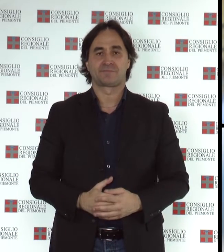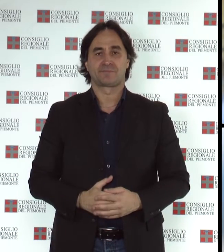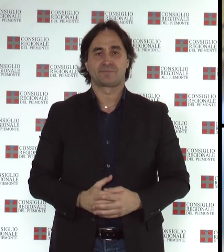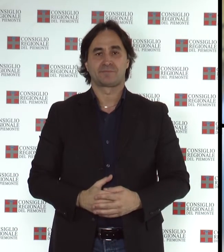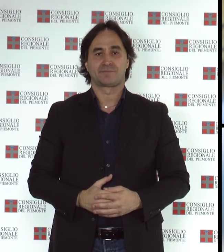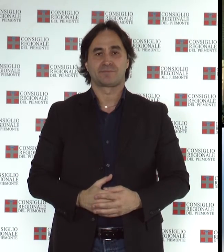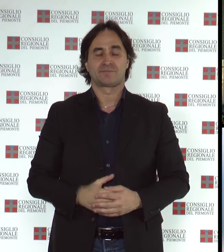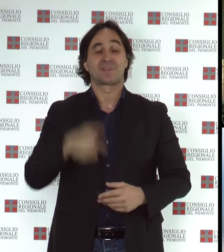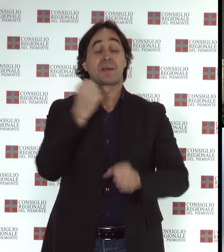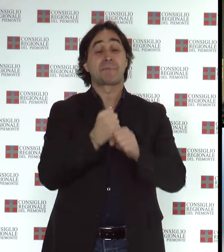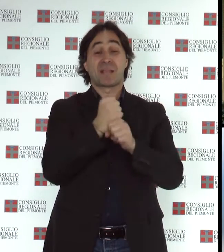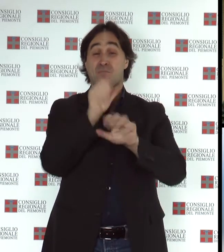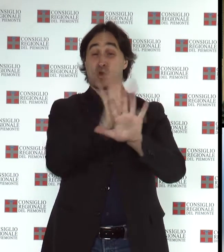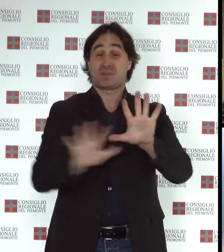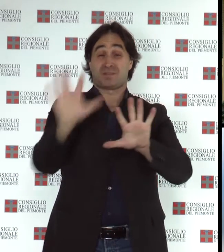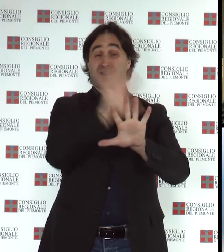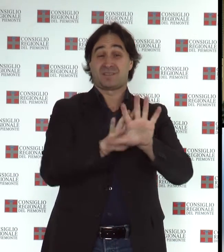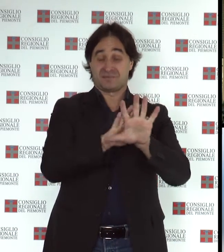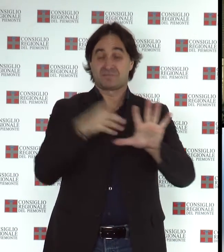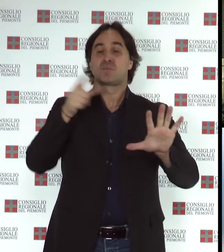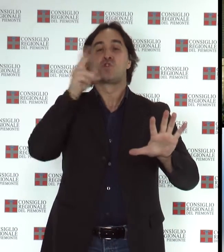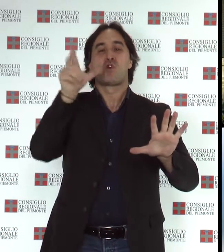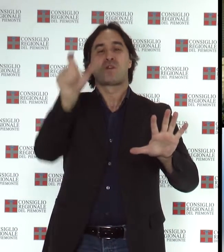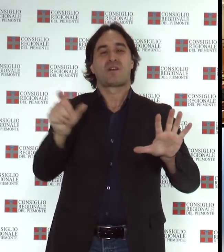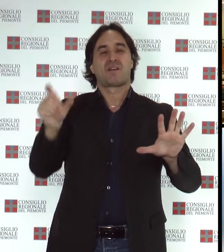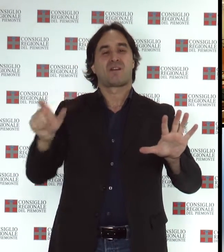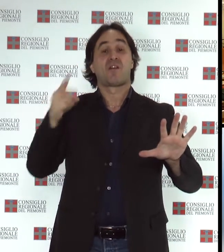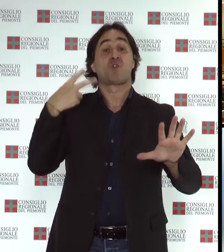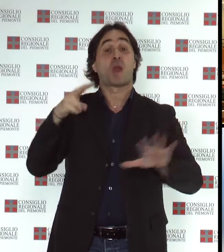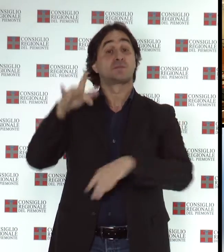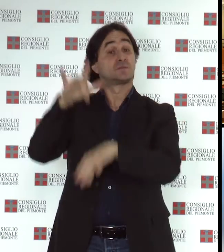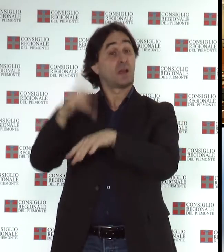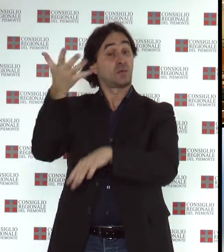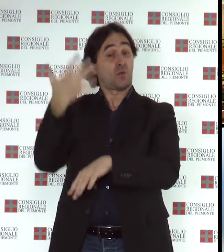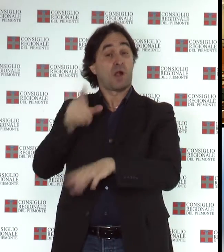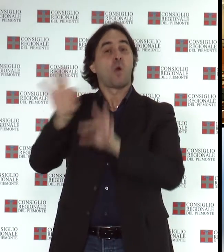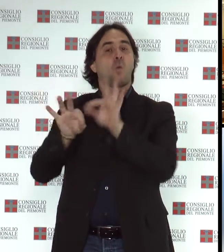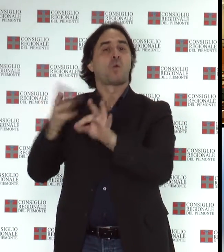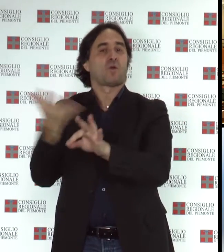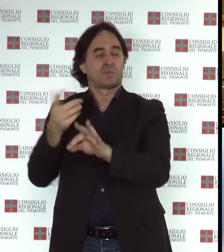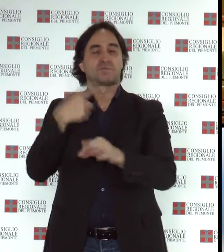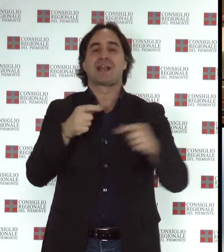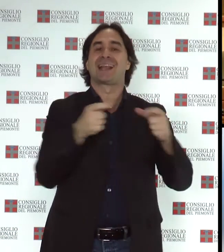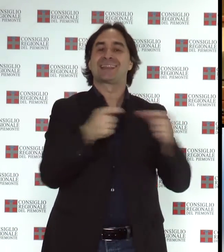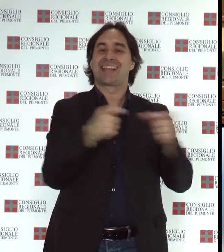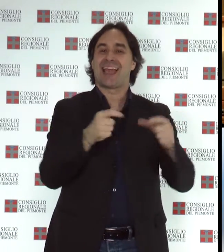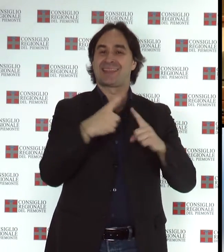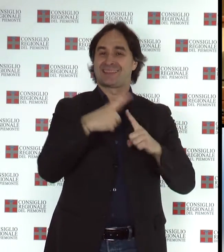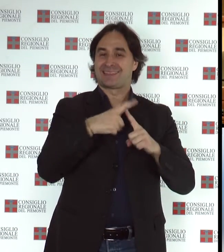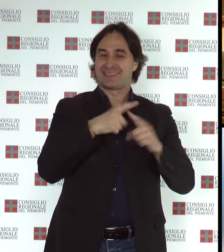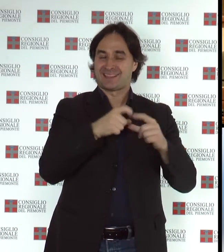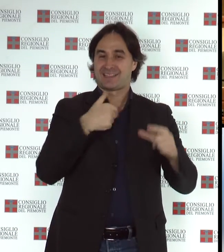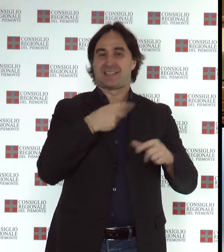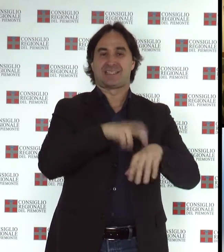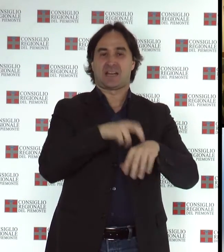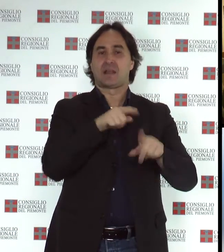sanitario in piemonte per curare le donne che hanno subito violenze lo prevede una mozione prima firmataria la presidente della consulta elette